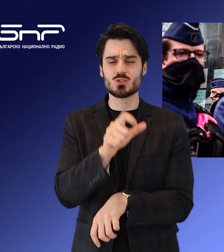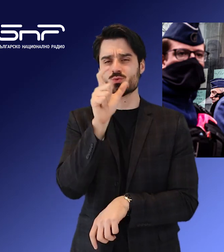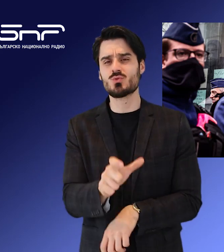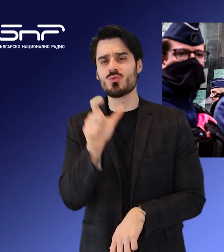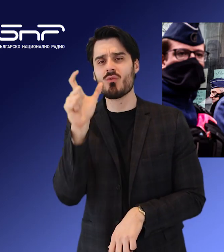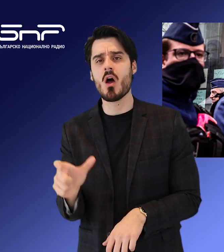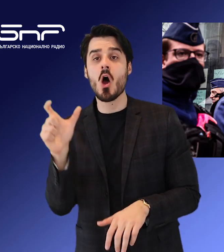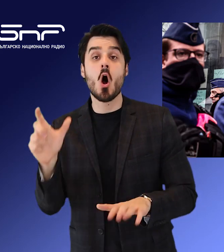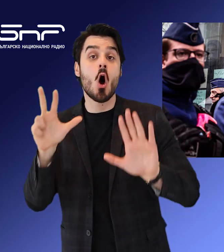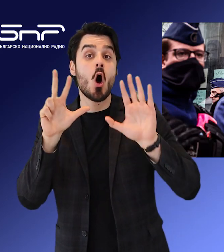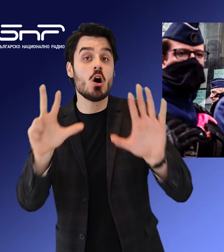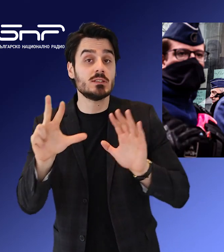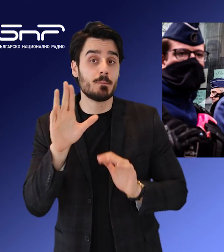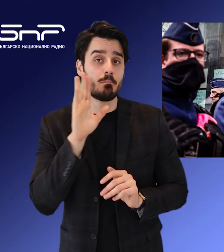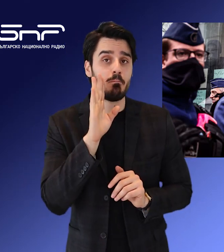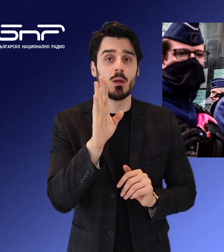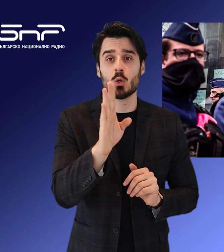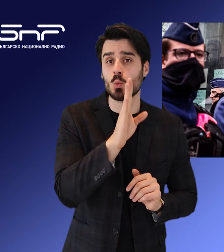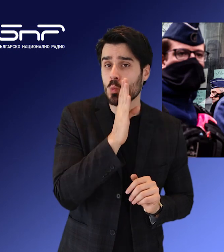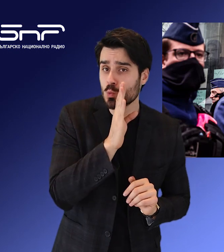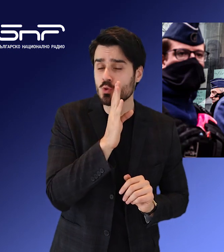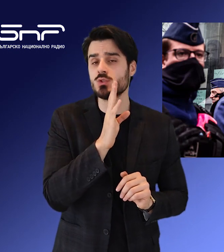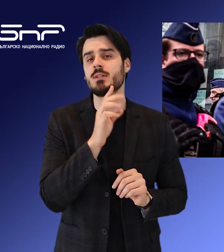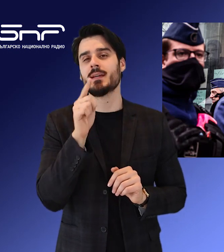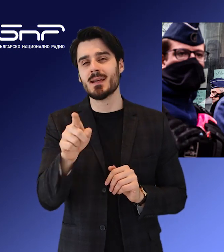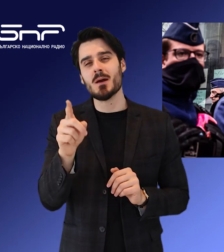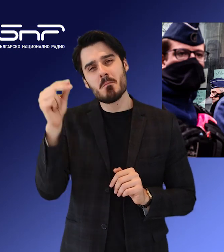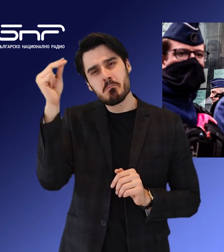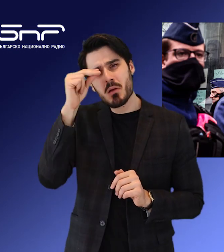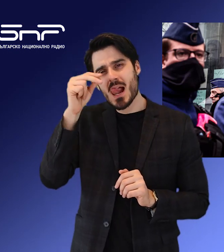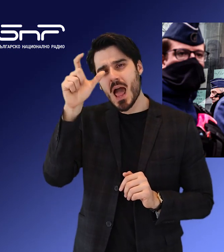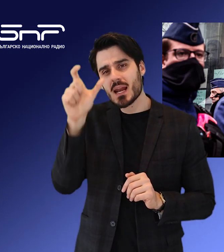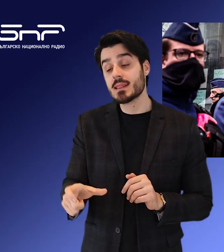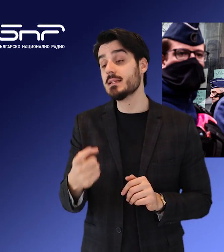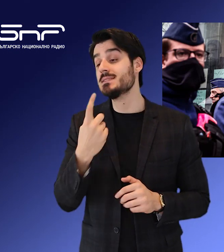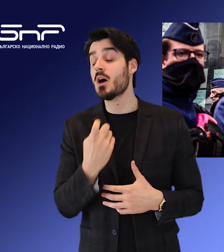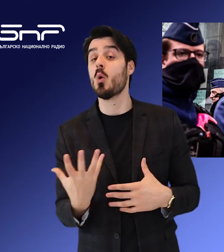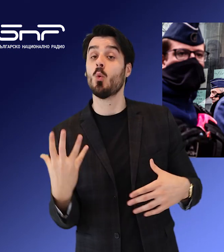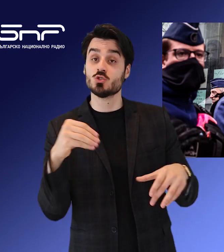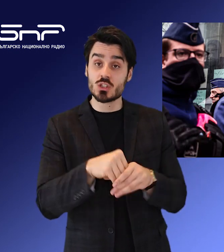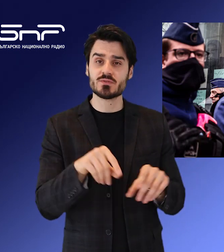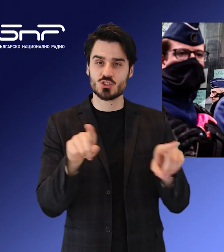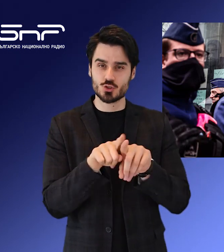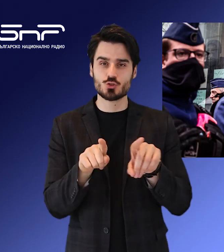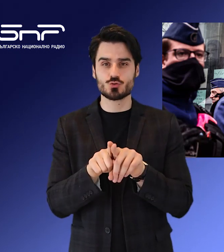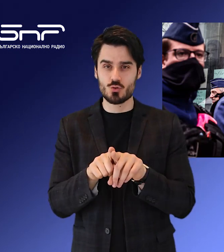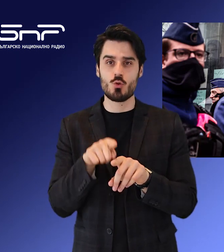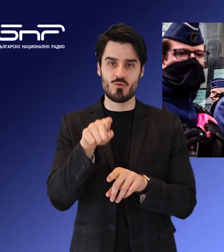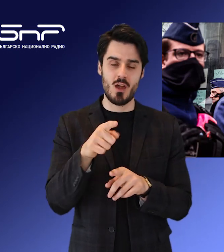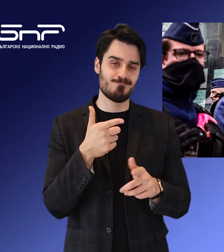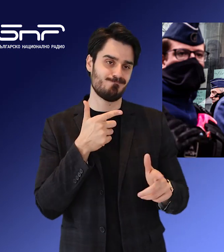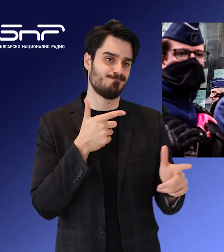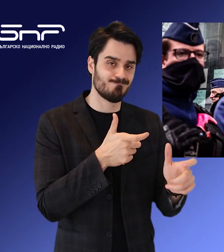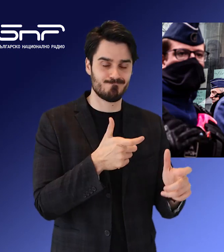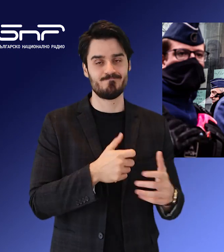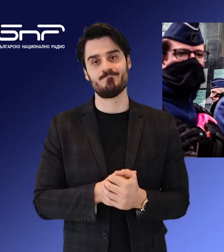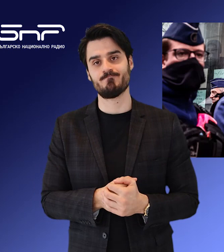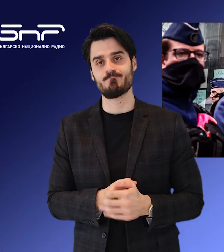души. Съдът им повдигна обвинения, като конкретно на Радков те бяха за участие в терористична група. От Брюксел Ангелина